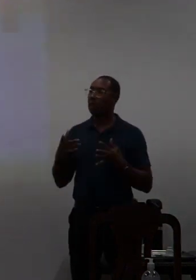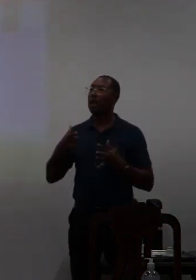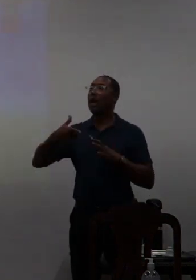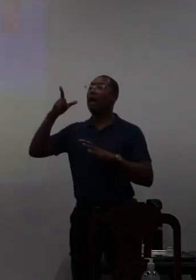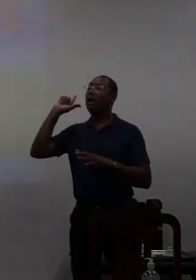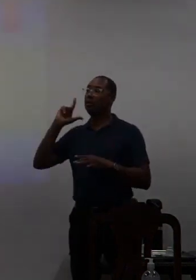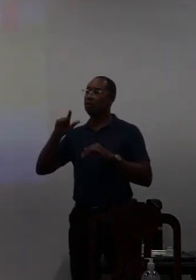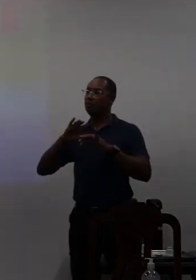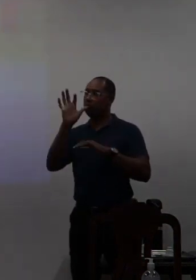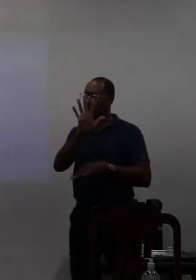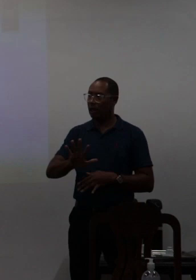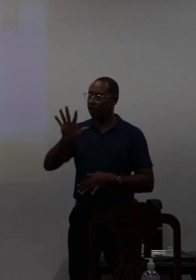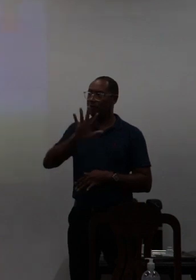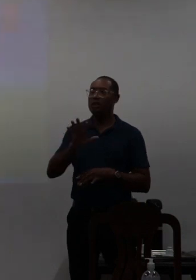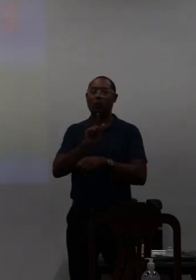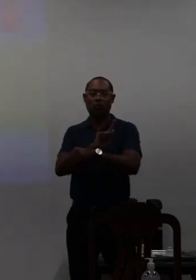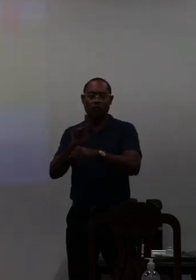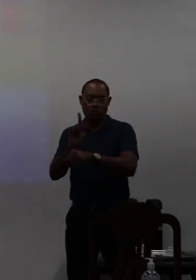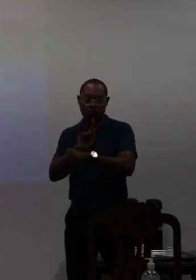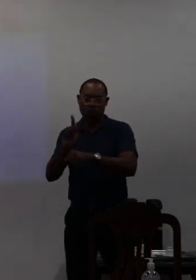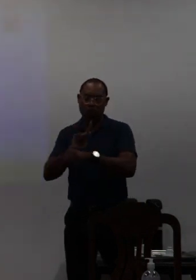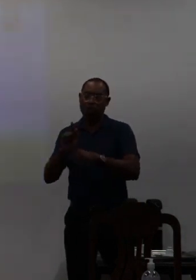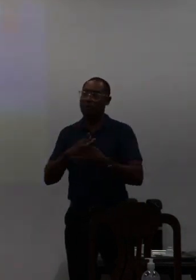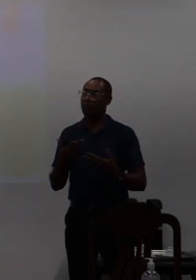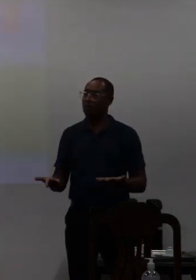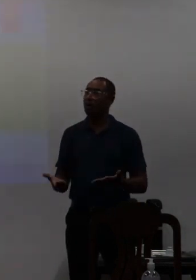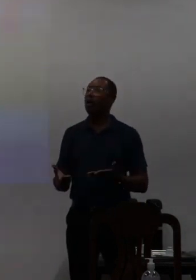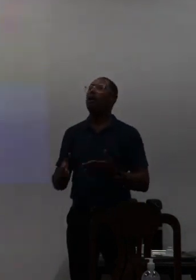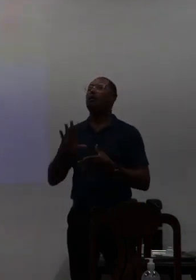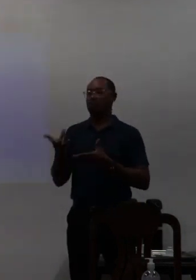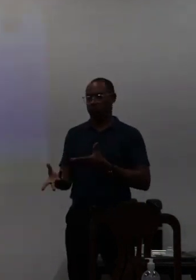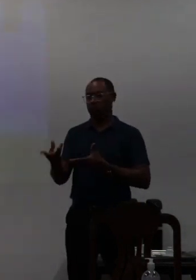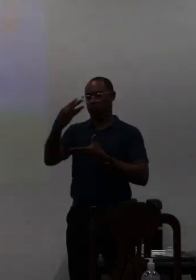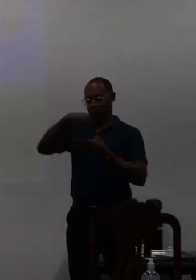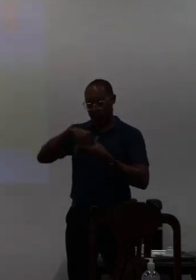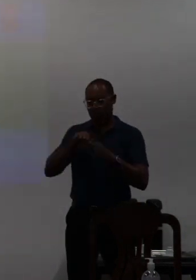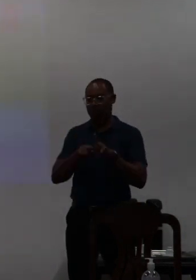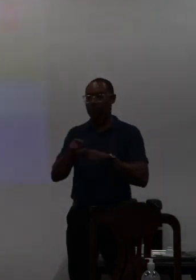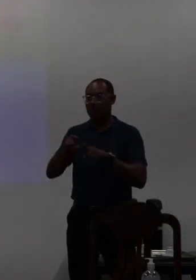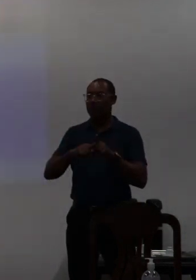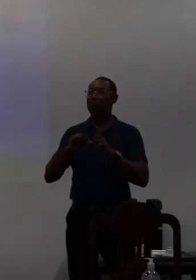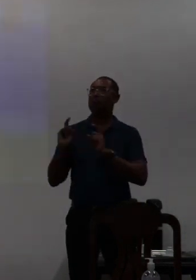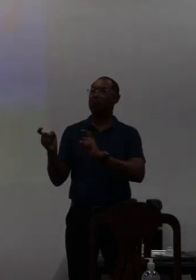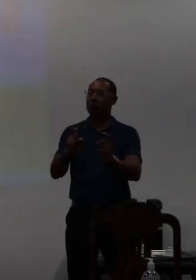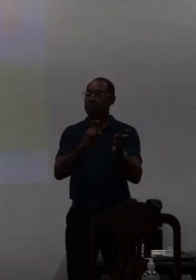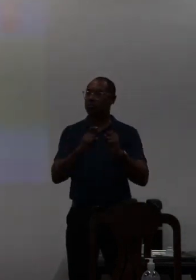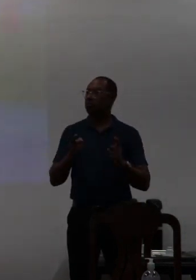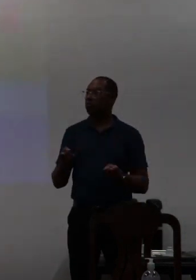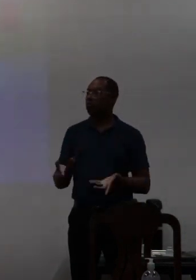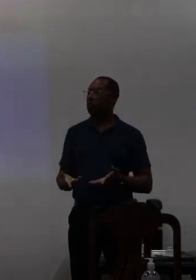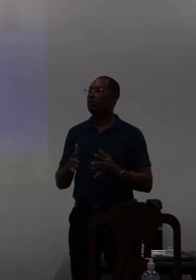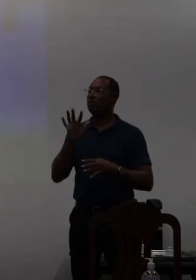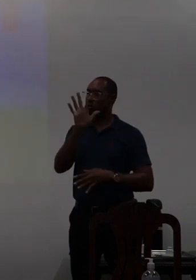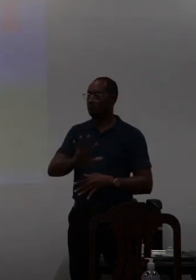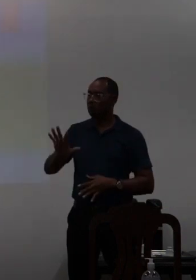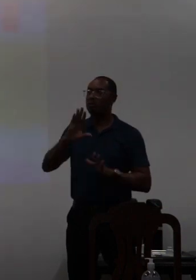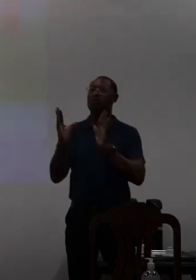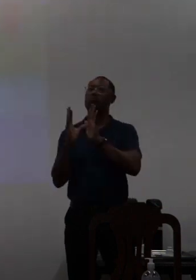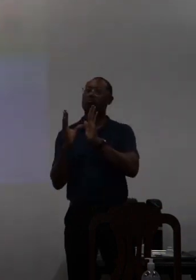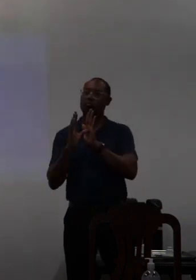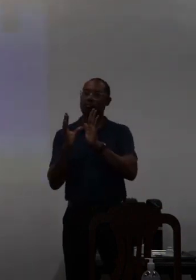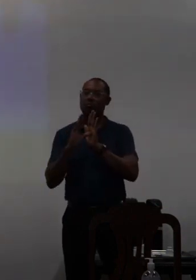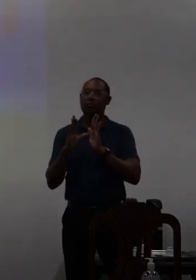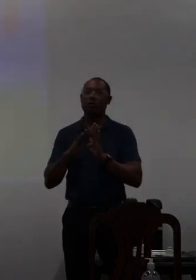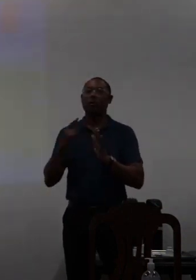tinha antes a visão do gestor nós incluímos aí nesse processo de discussão a visão da comunidade